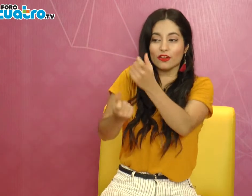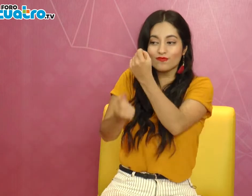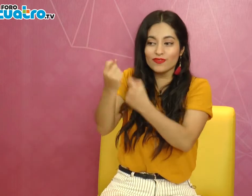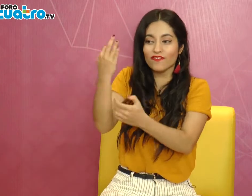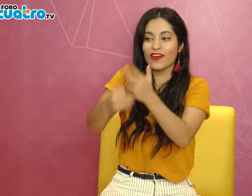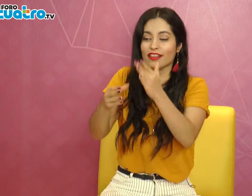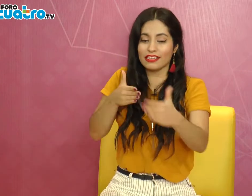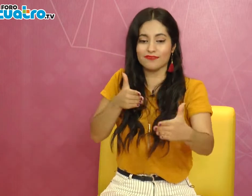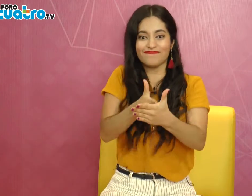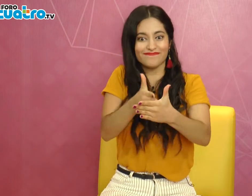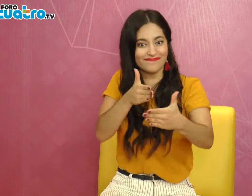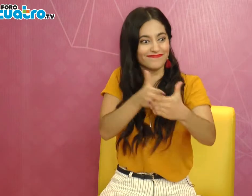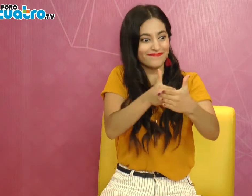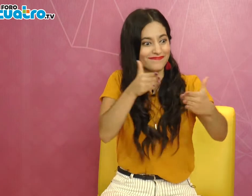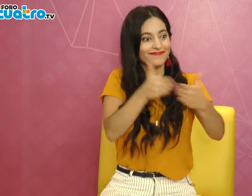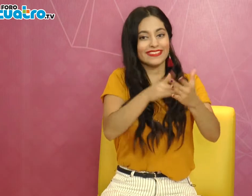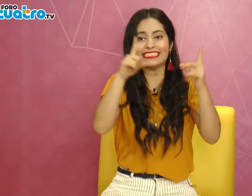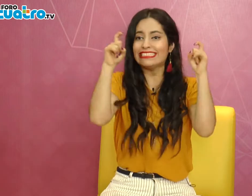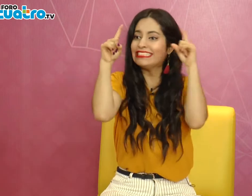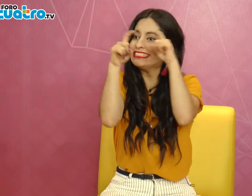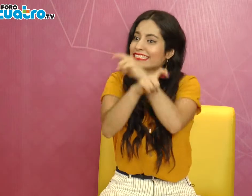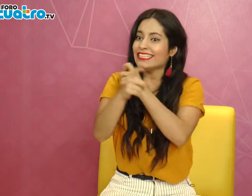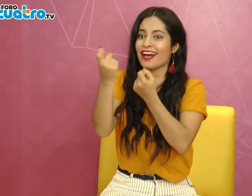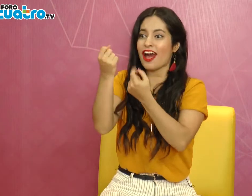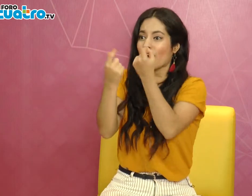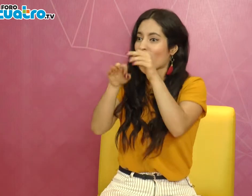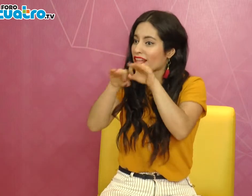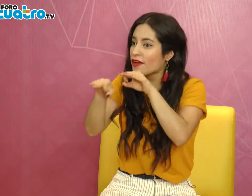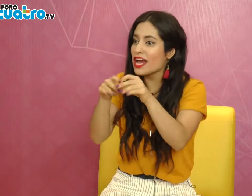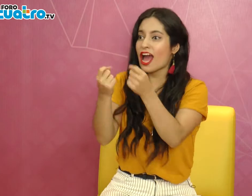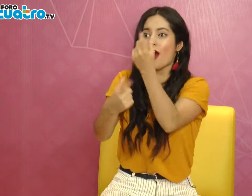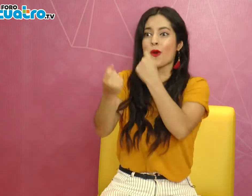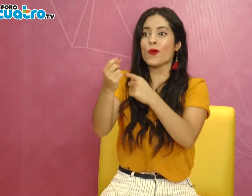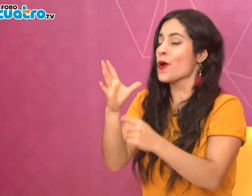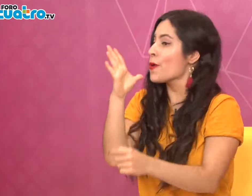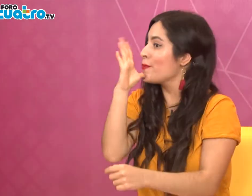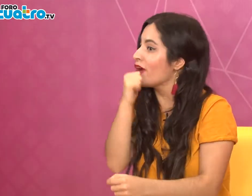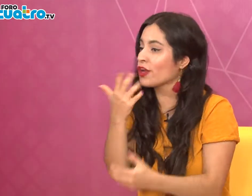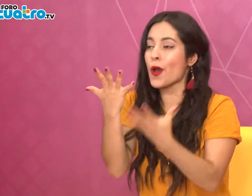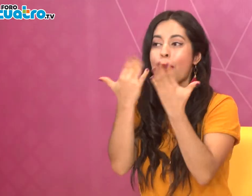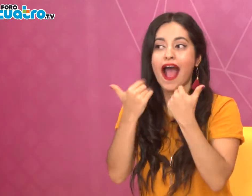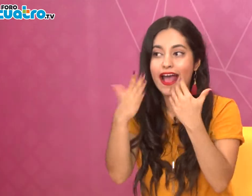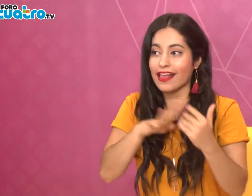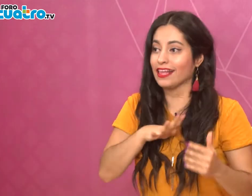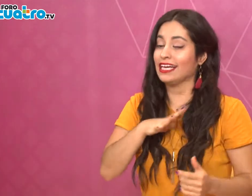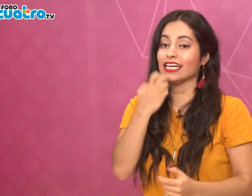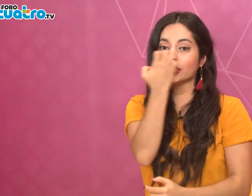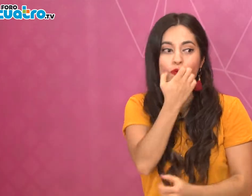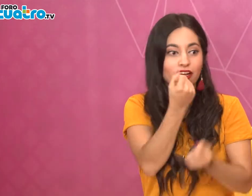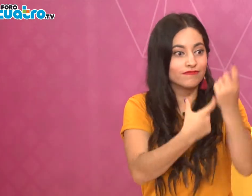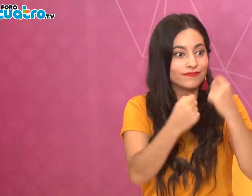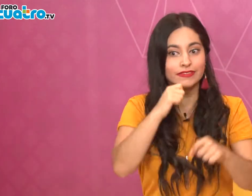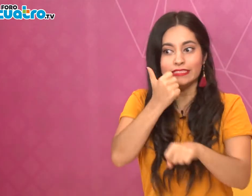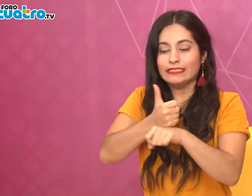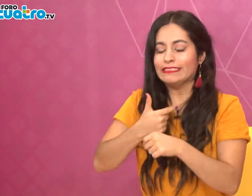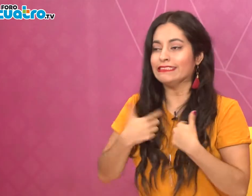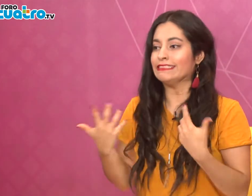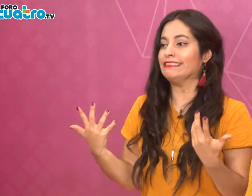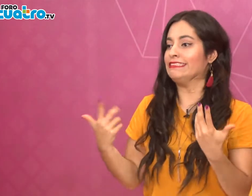Yo la verdad sí veo que a Hermosillo nos falta mucho como sociedad todavía. Creo que todavía hay muchas